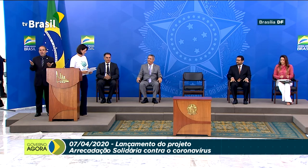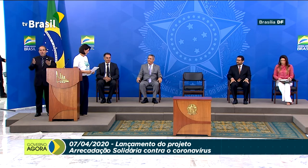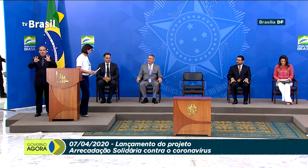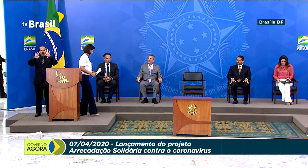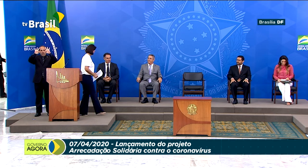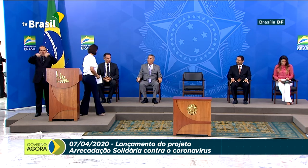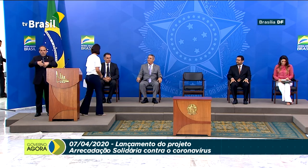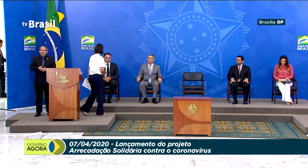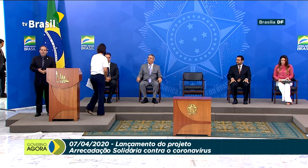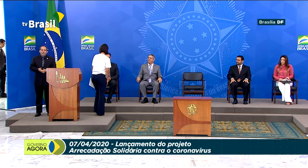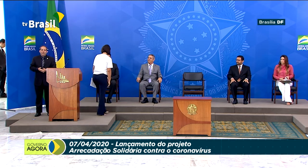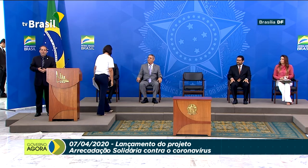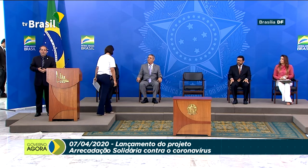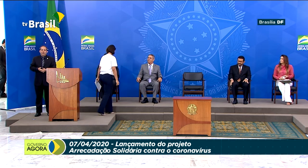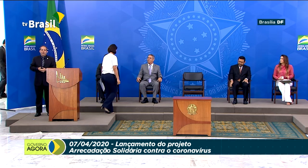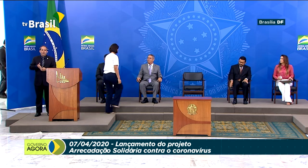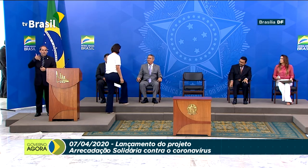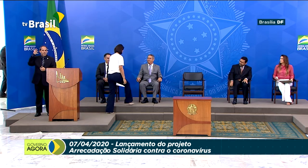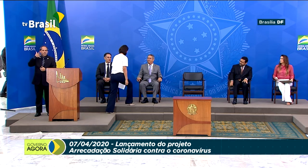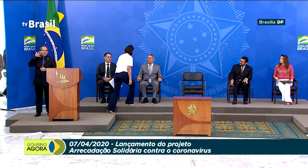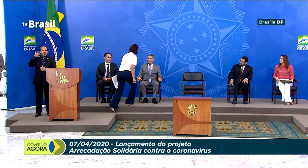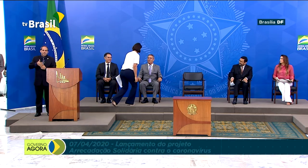Está encerrado este evento.